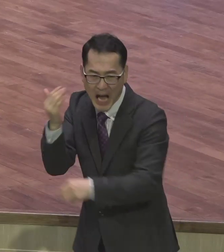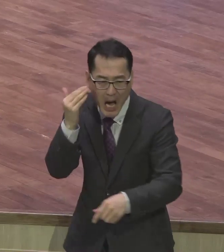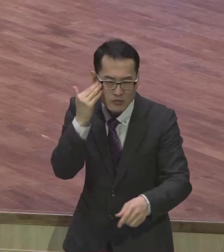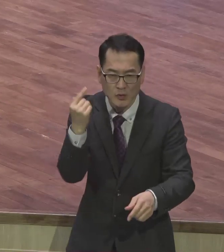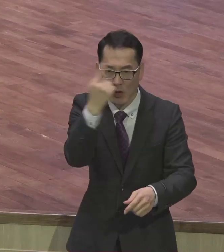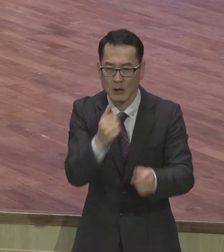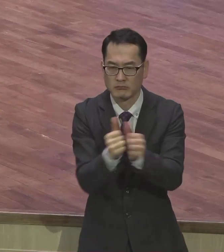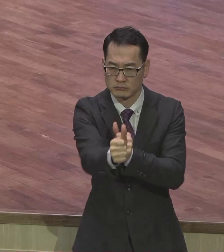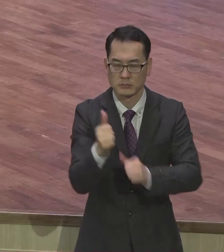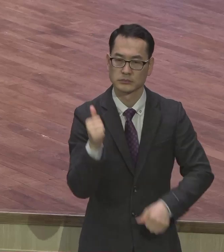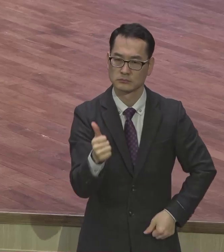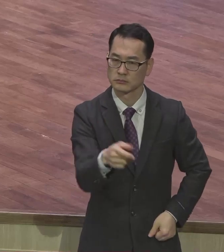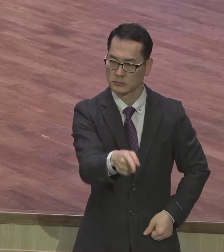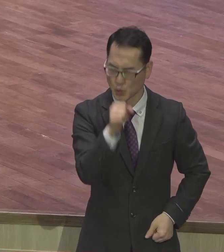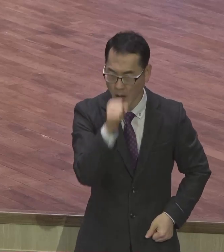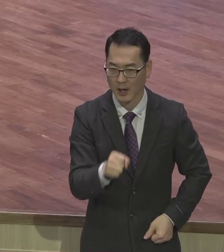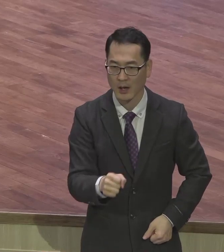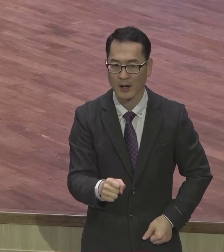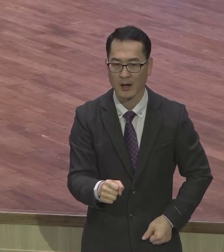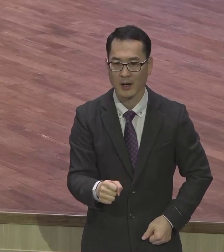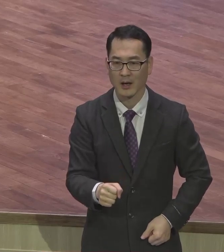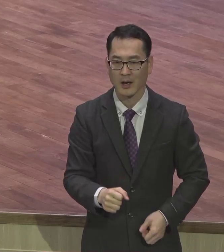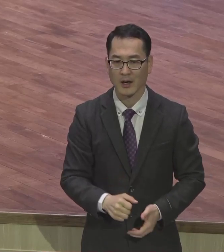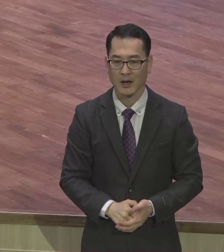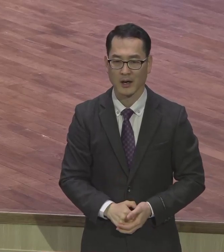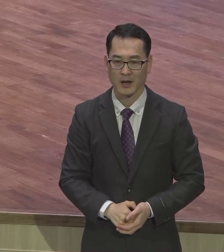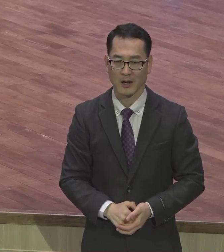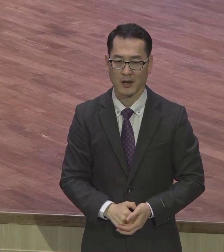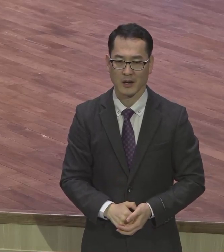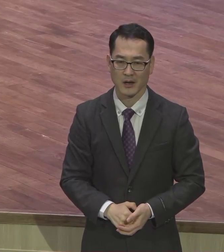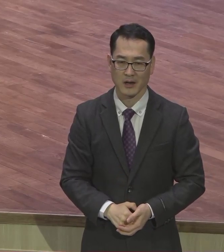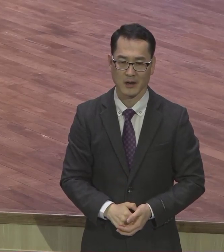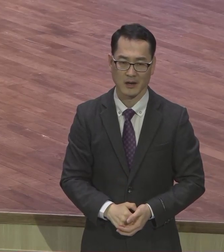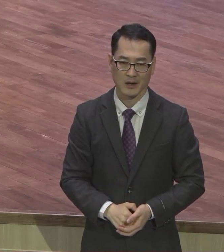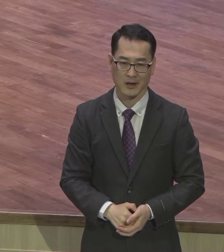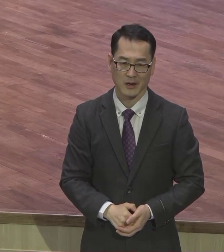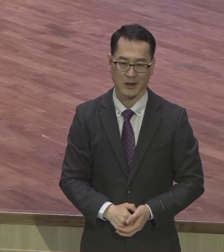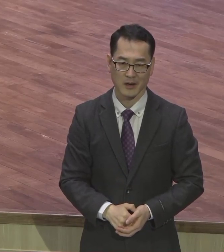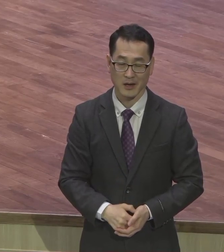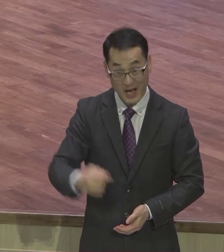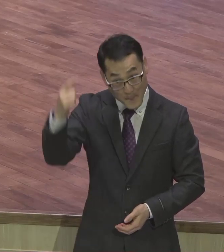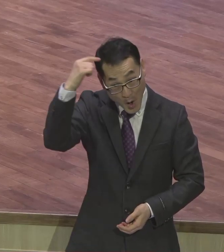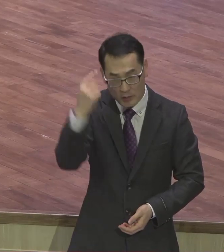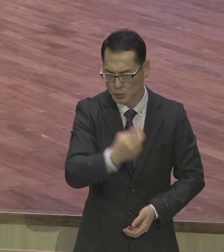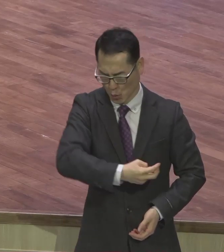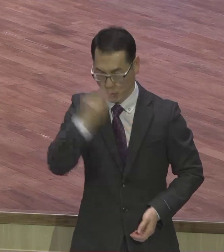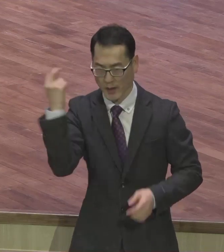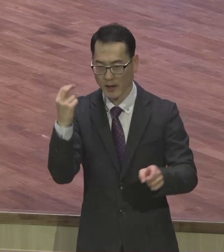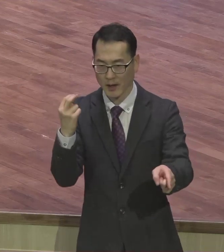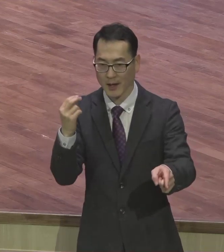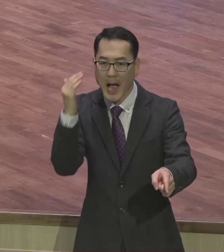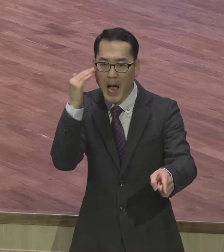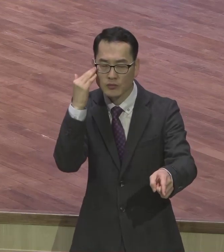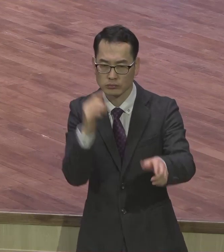제일 잘생겼는데 아시아에서 제일 잘생긴 건 말할 것도 없고 머리가 세계에서 제일 좋아해요 세계가 머리가